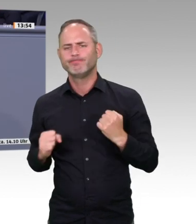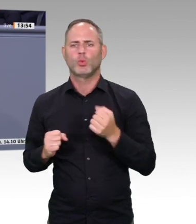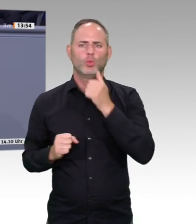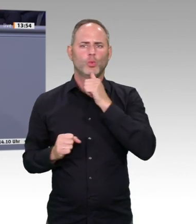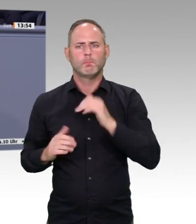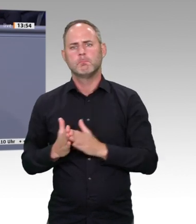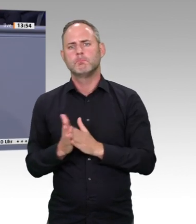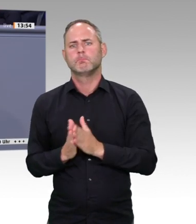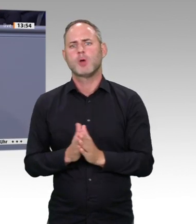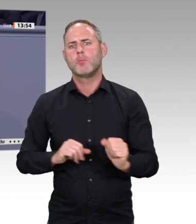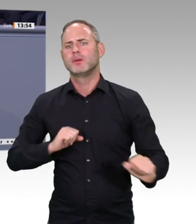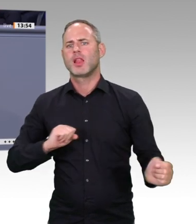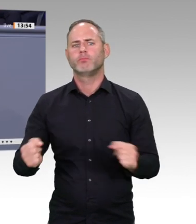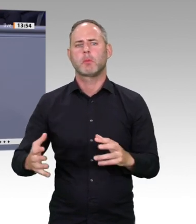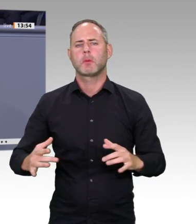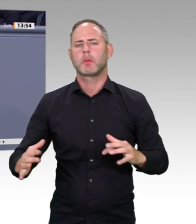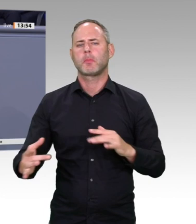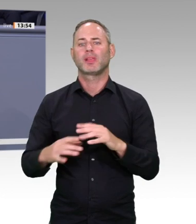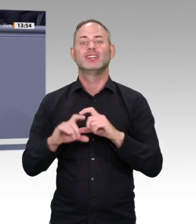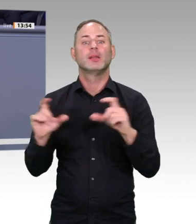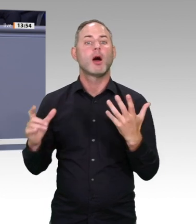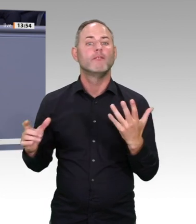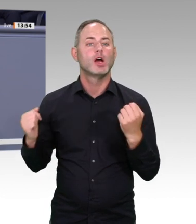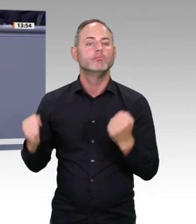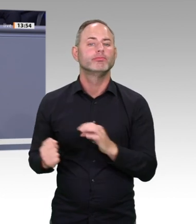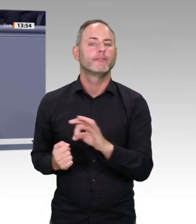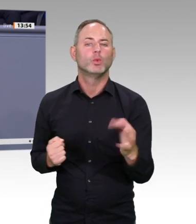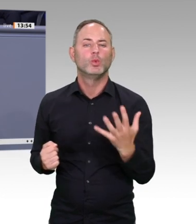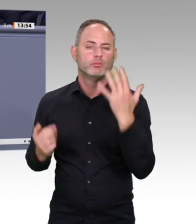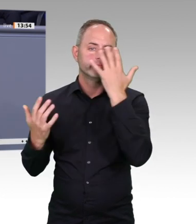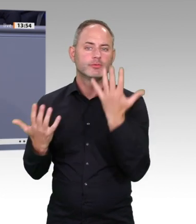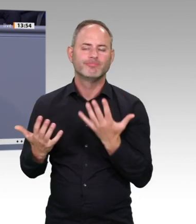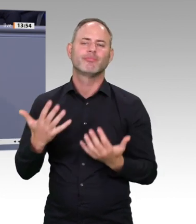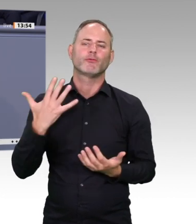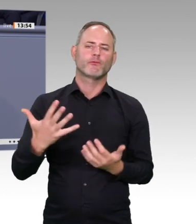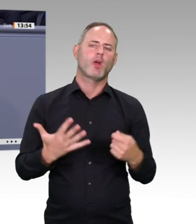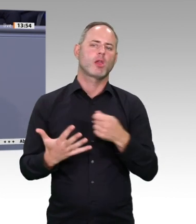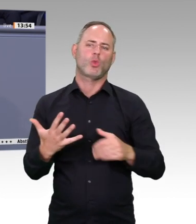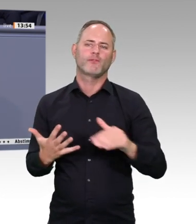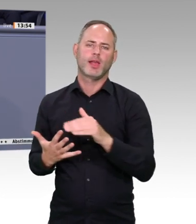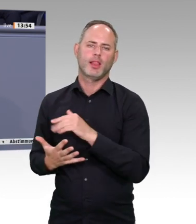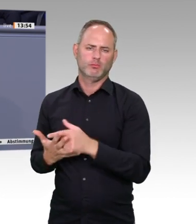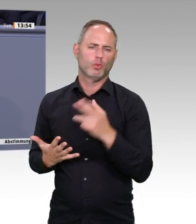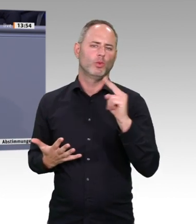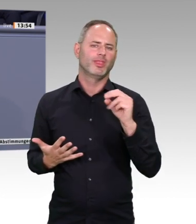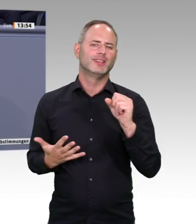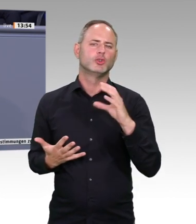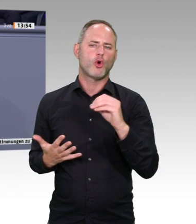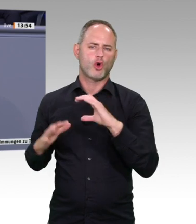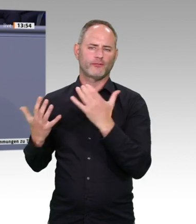Deshalb fordern wir, den nationalen Aktionsplan endlich zügig umzusetzen. Wir fordern in unserem Antrag unter anderem, Kitas, Schulen und auch